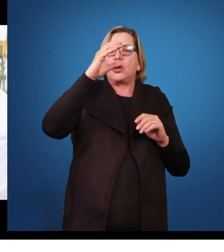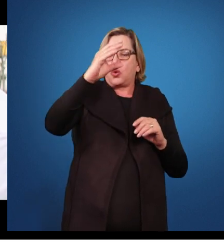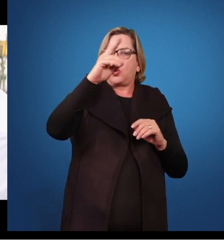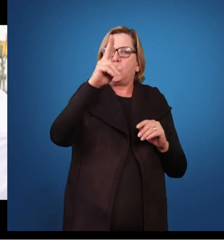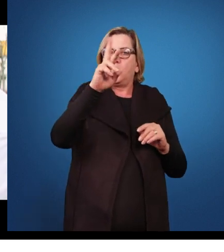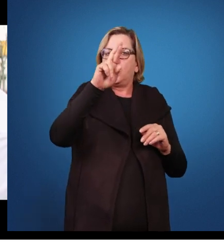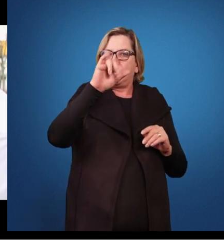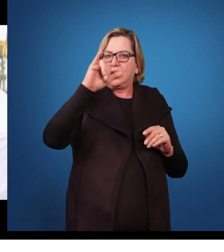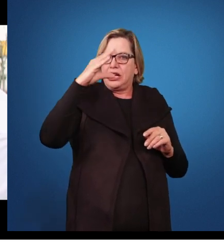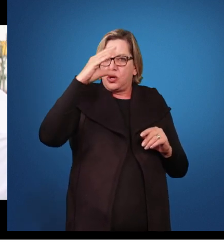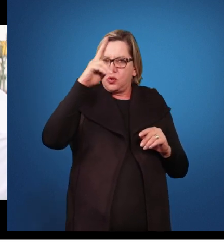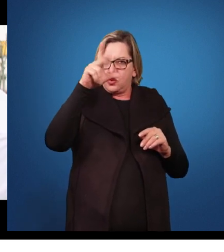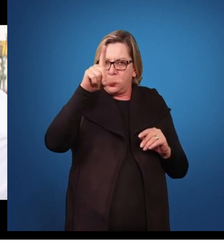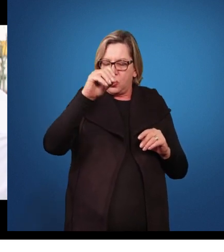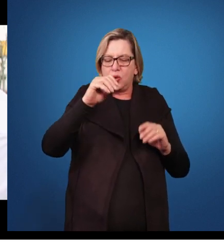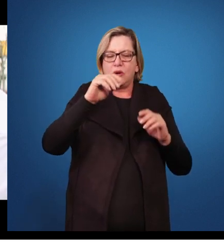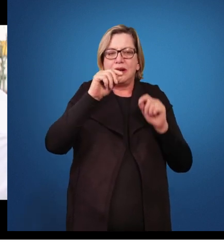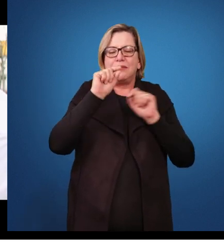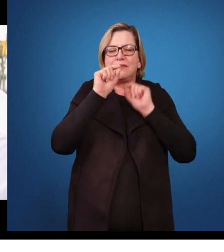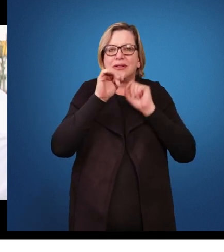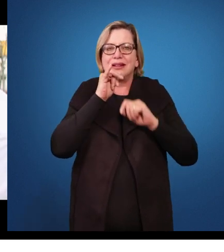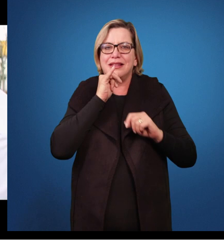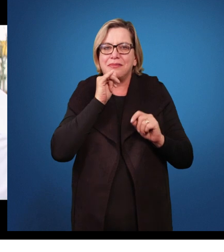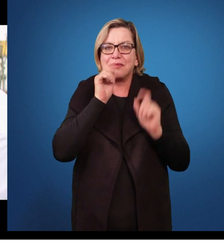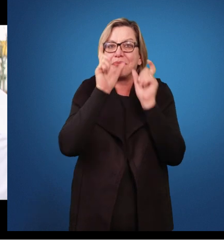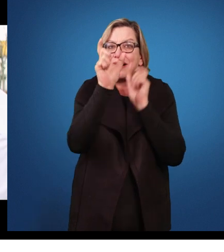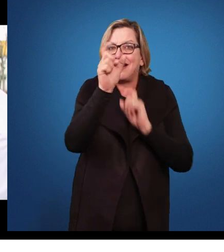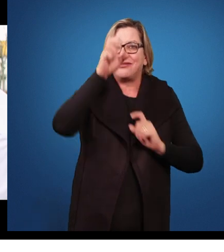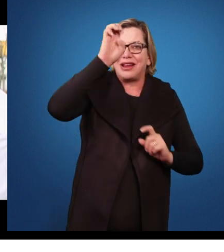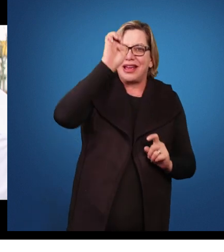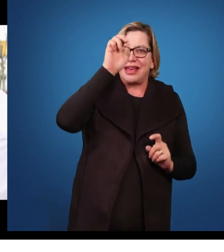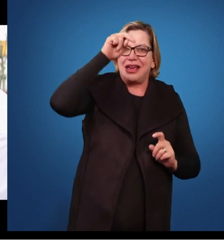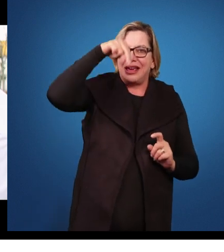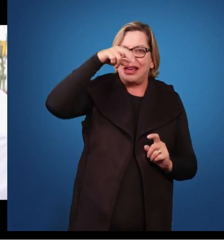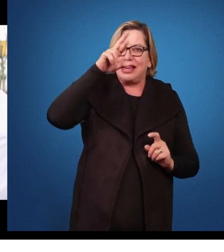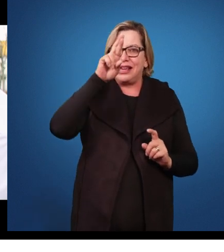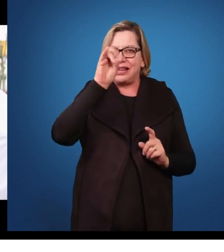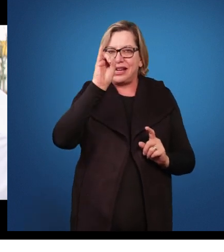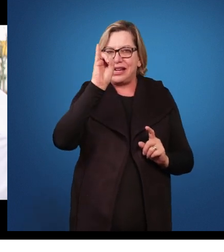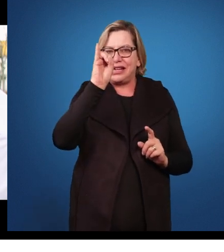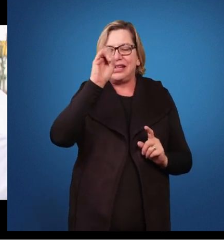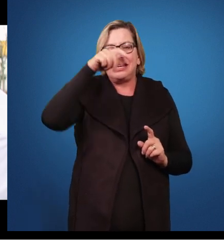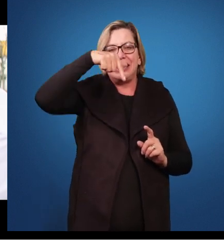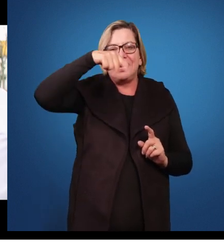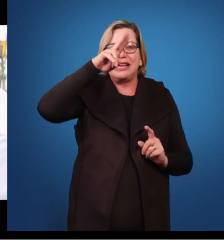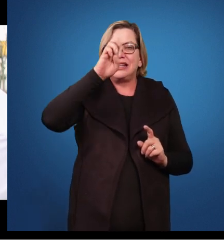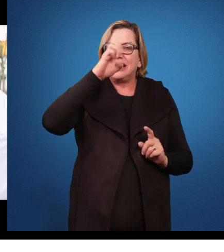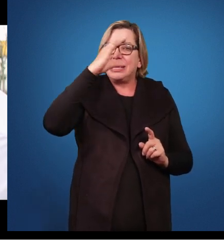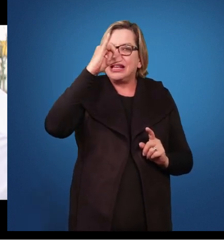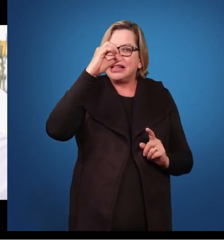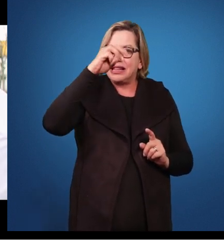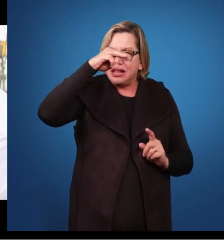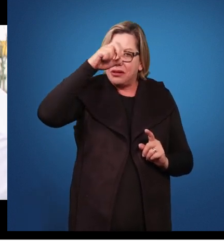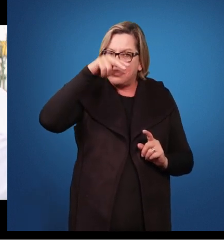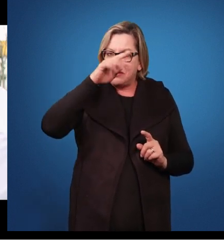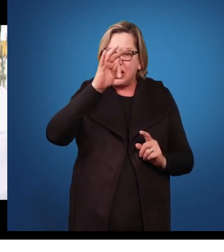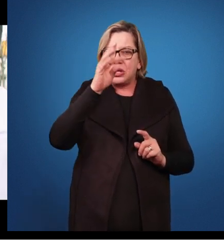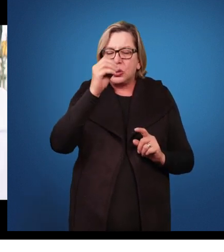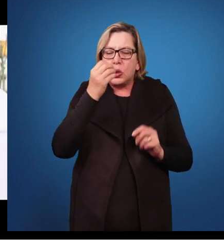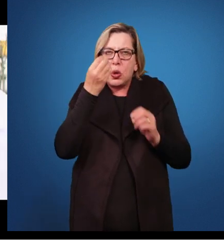enriquecer o currículo dela, é propor para essa pessoa atividades diferenciadas, trabalhos com projetos dinâmicos,